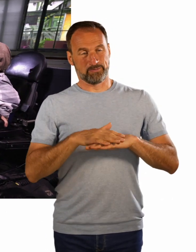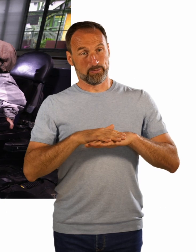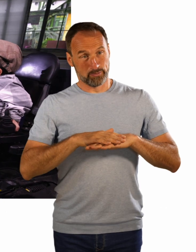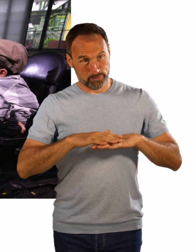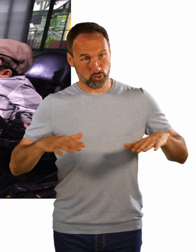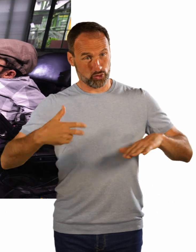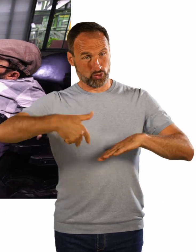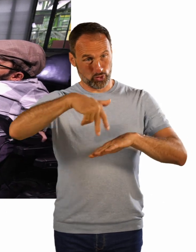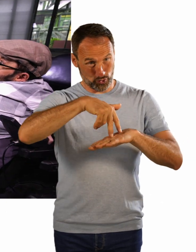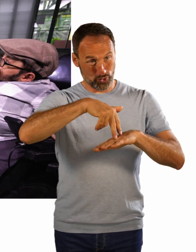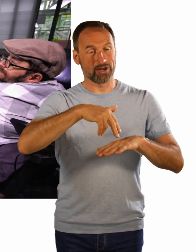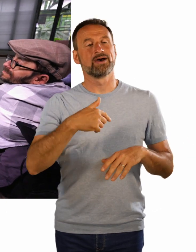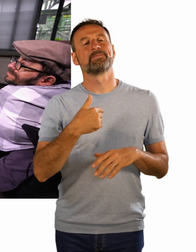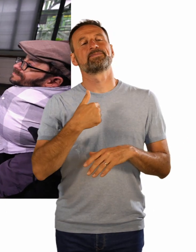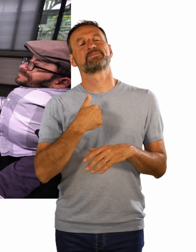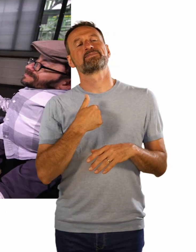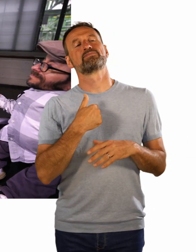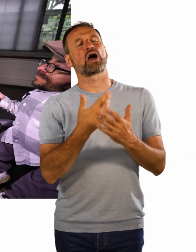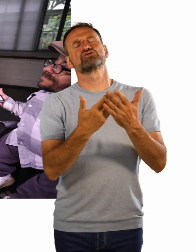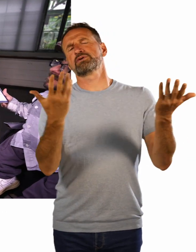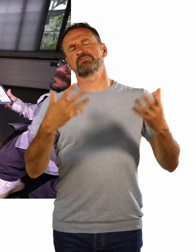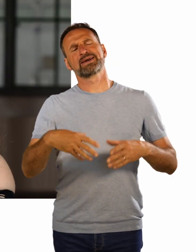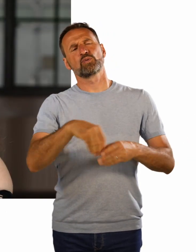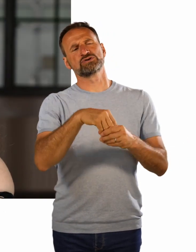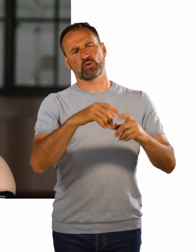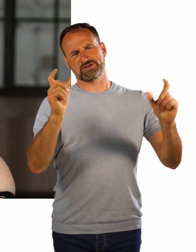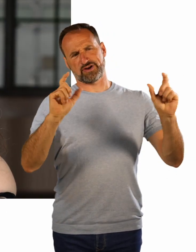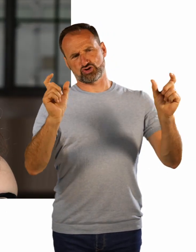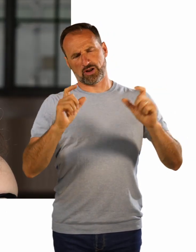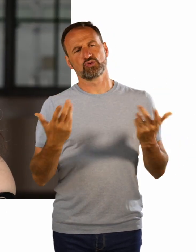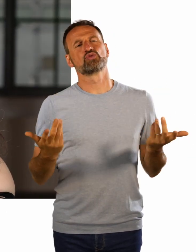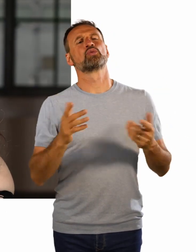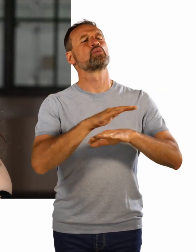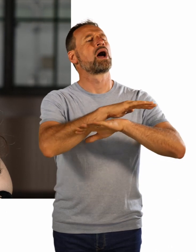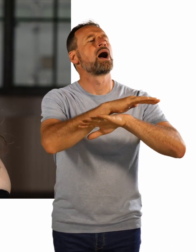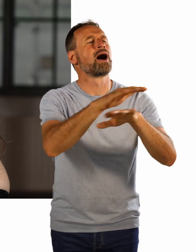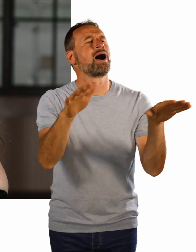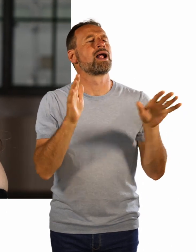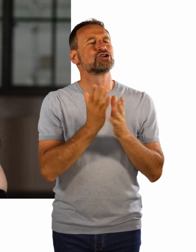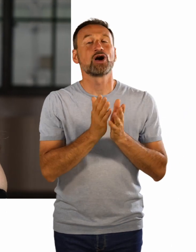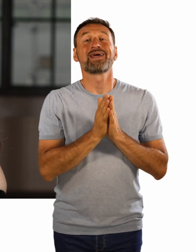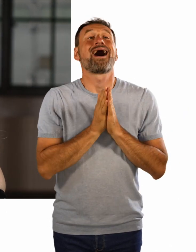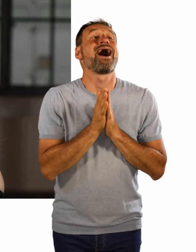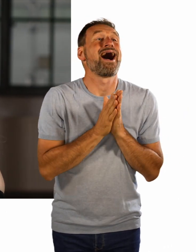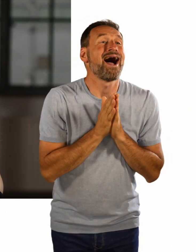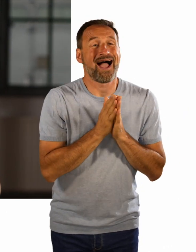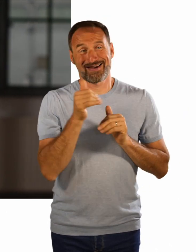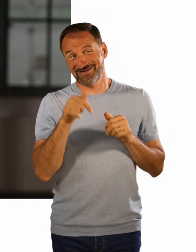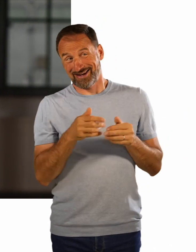Inklusionsveranstaltung. Und alle gehen davon aus, ah, die Behinderten, die spielen uns jetzt was vor und das wird richtig schön und